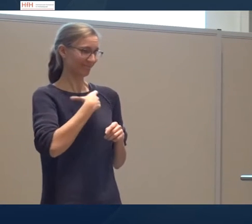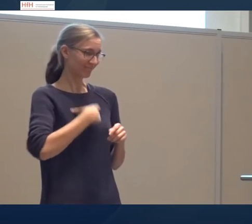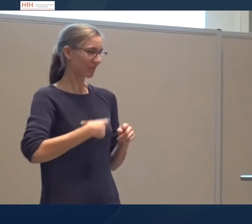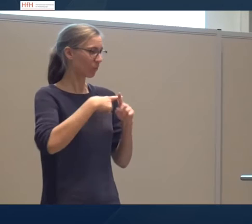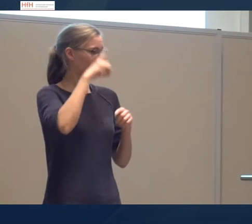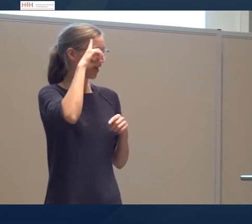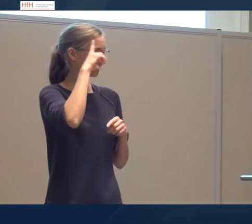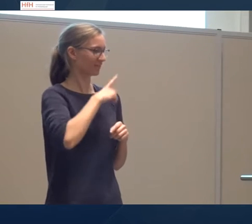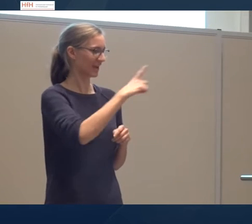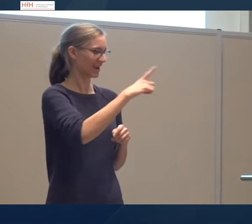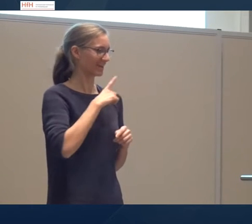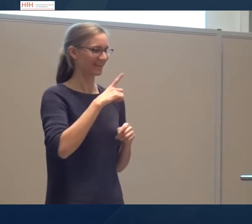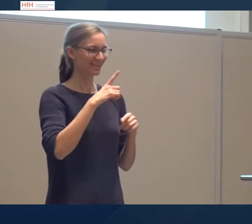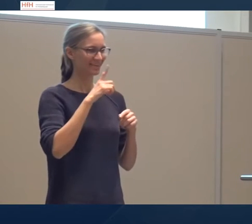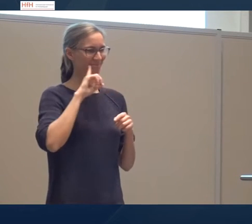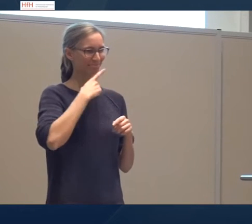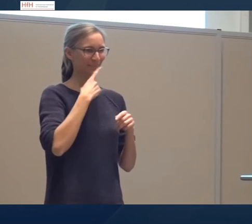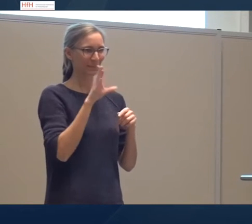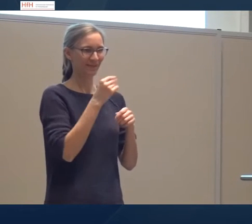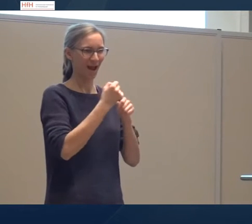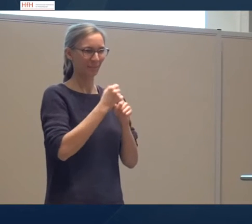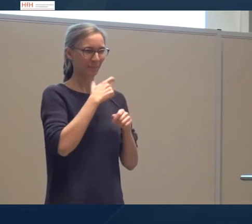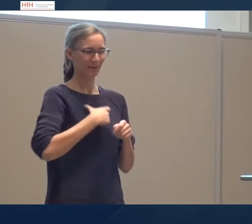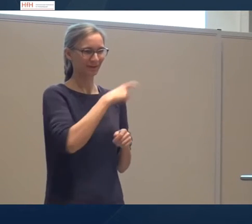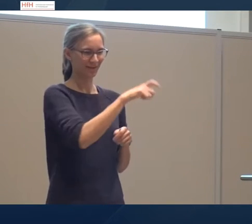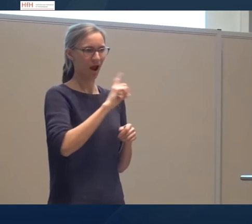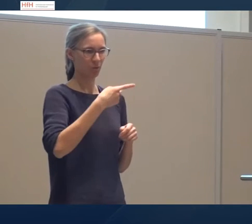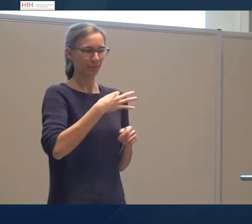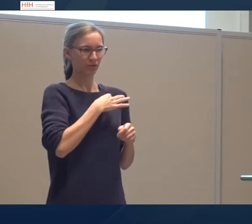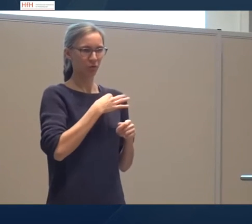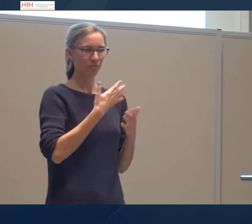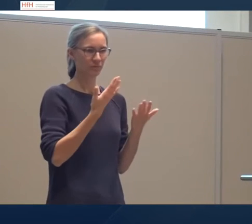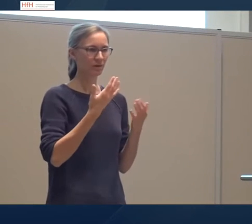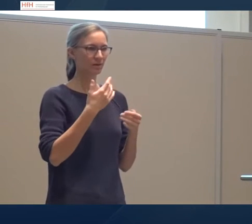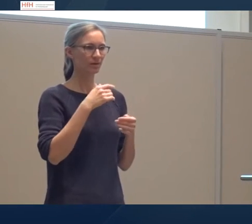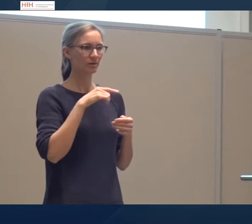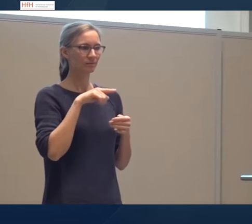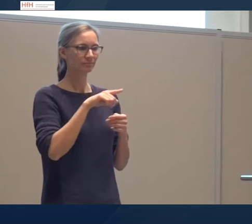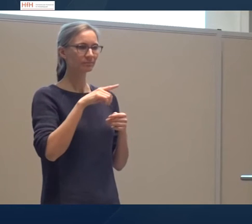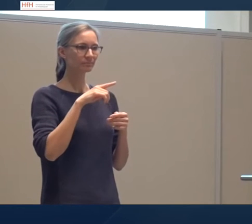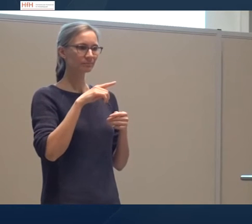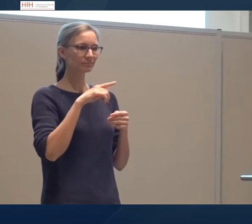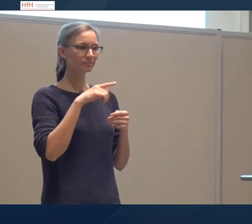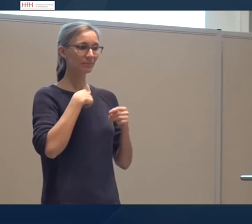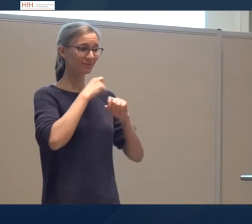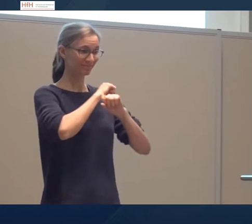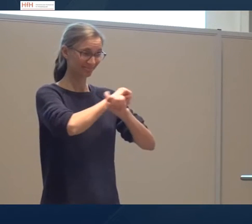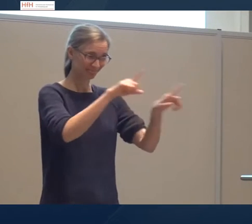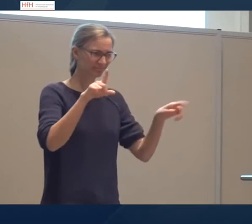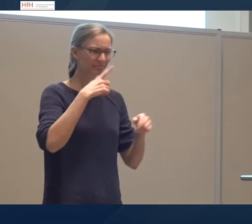zentral. Ich bin wissenschaftliche Mitarbeiterin, gleichzeitig gehörlose Person in der Gemeinschaft und jetzt gehe ich